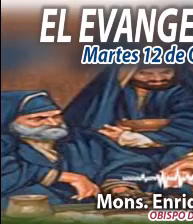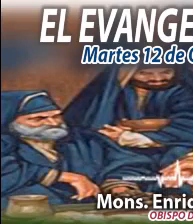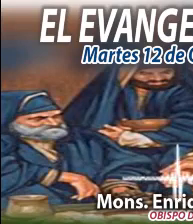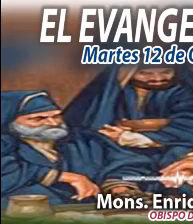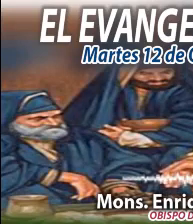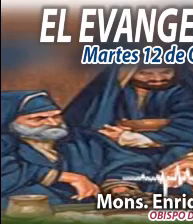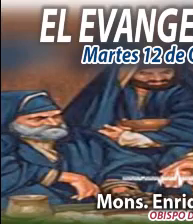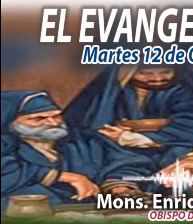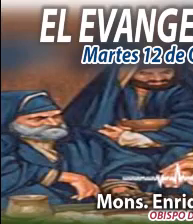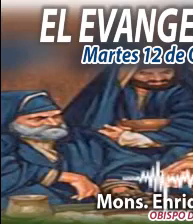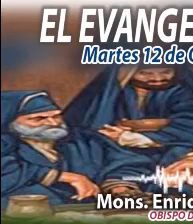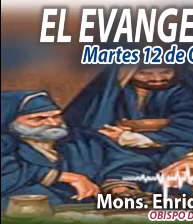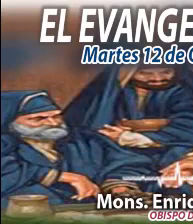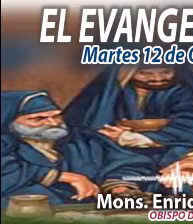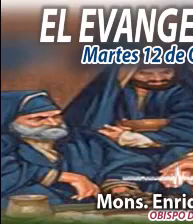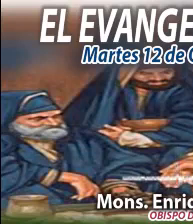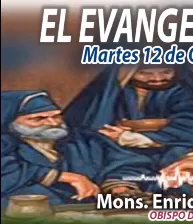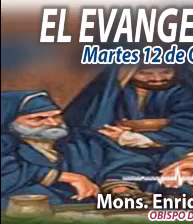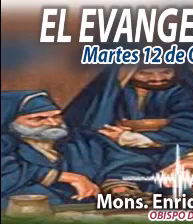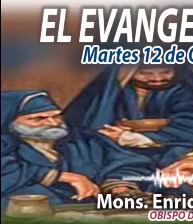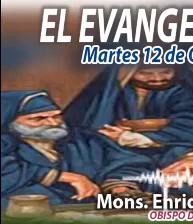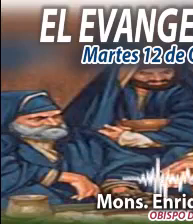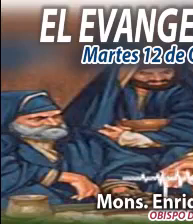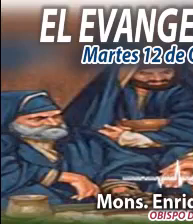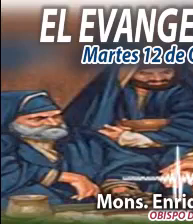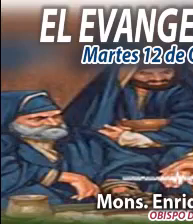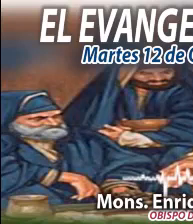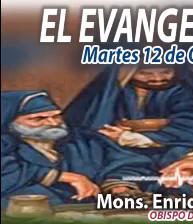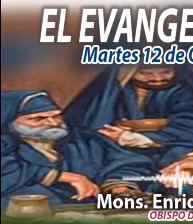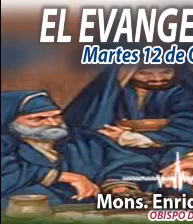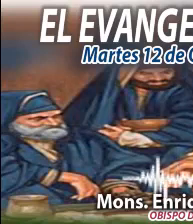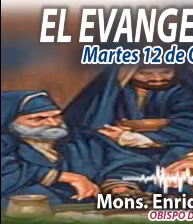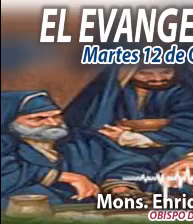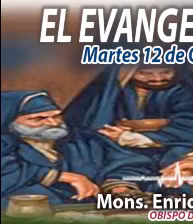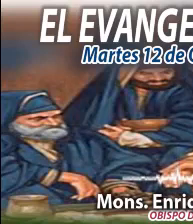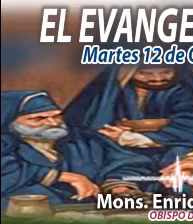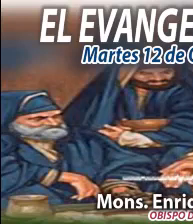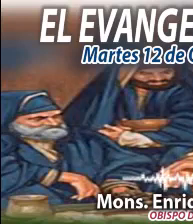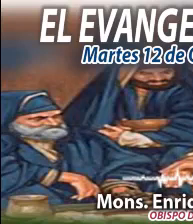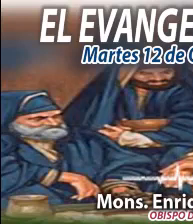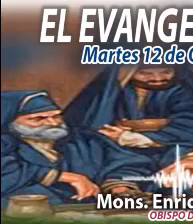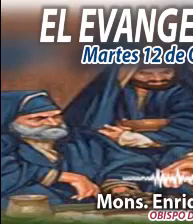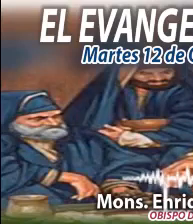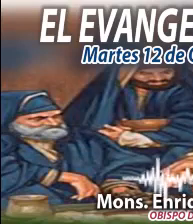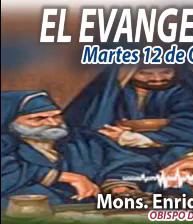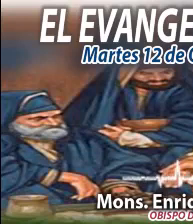Díaz, fortalezcamos nuestra fe. Seamos testigos de Jesús, vivo y resucitado.